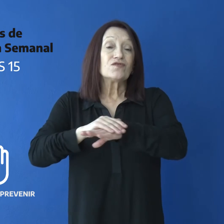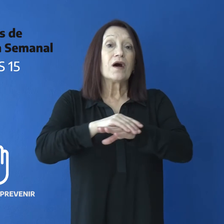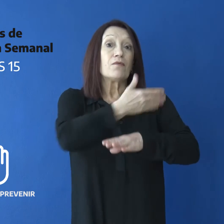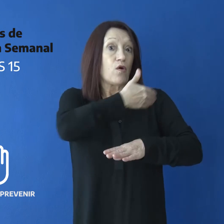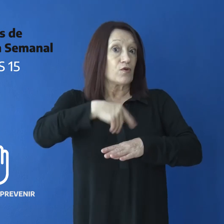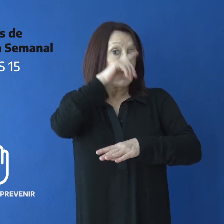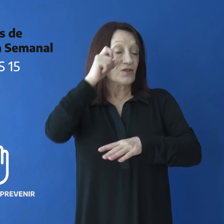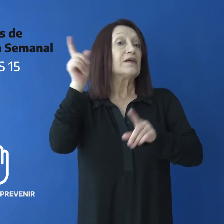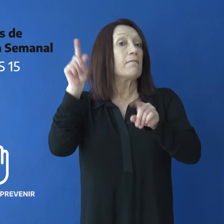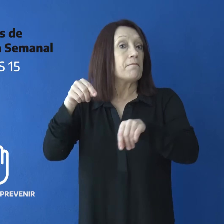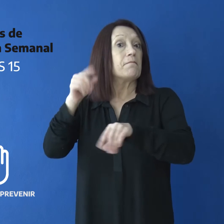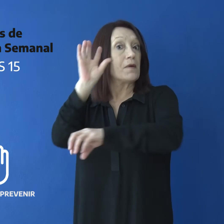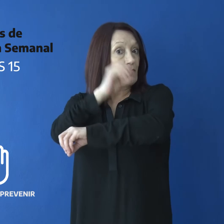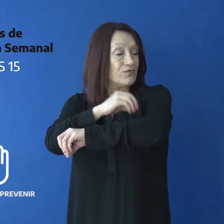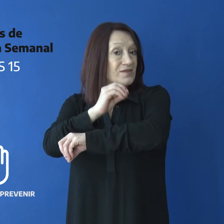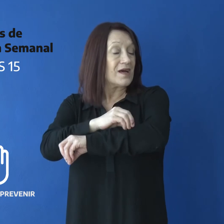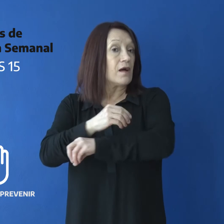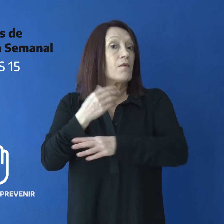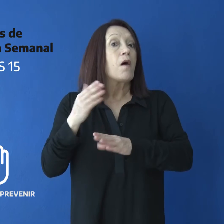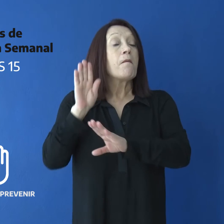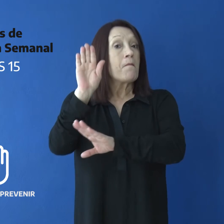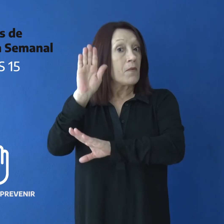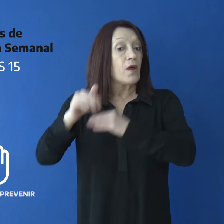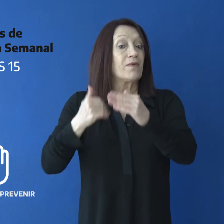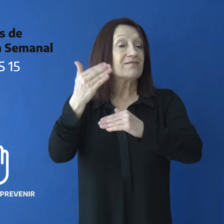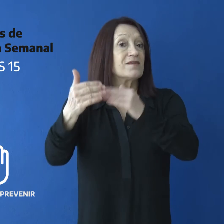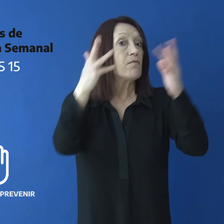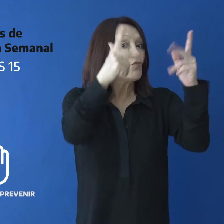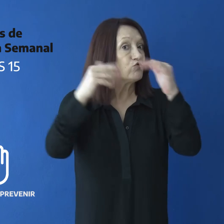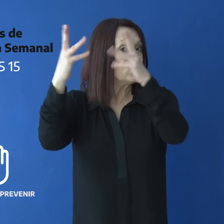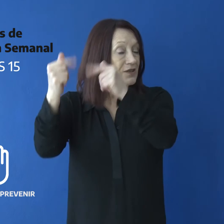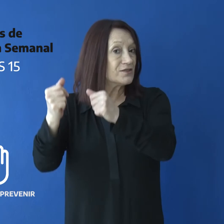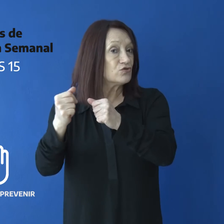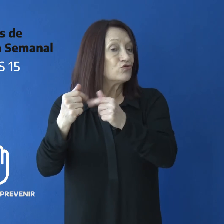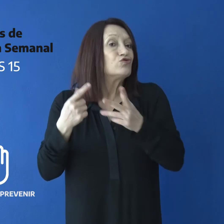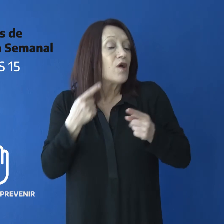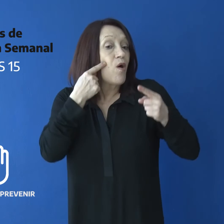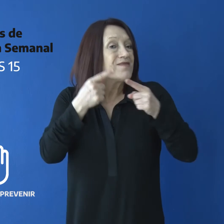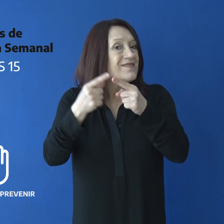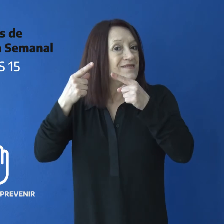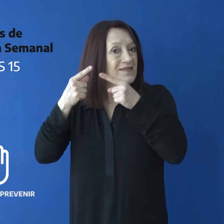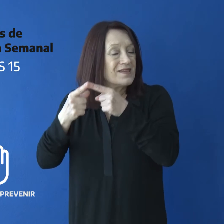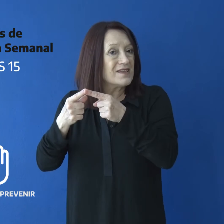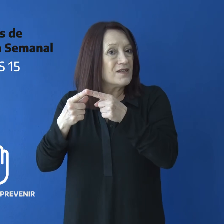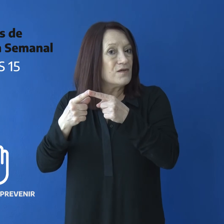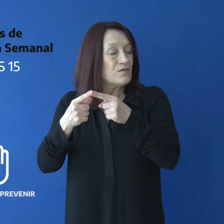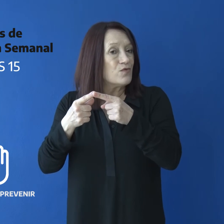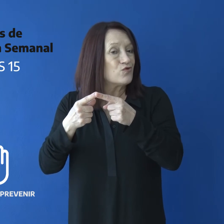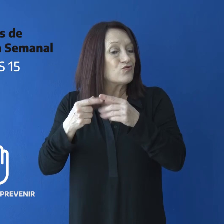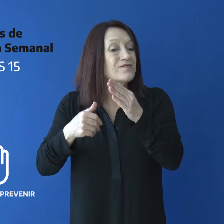provinciales se comprometieron a avanzar en la presentación de proyectos enmarcados en las líneas programáticas